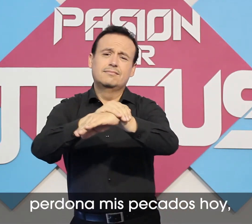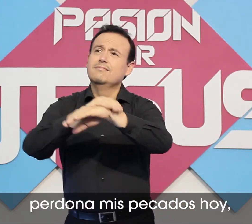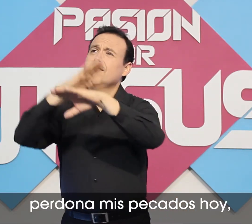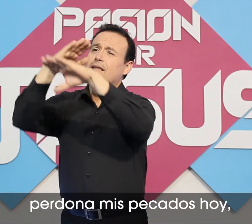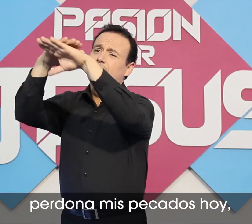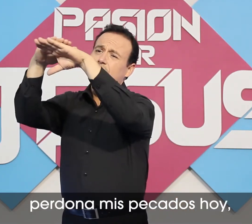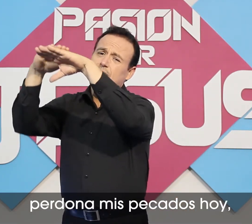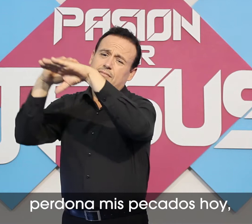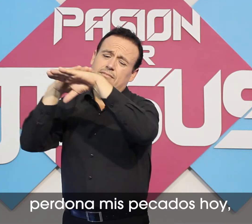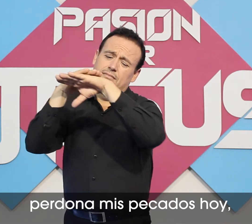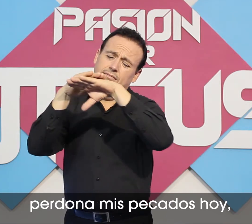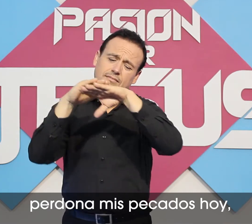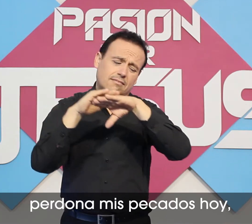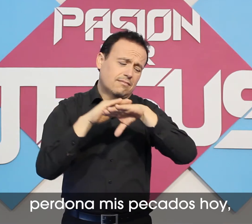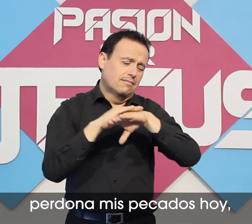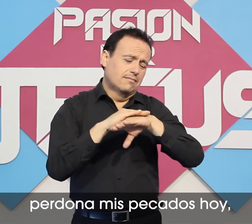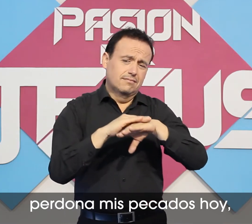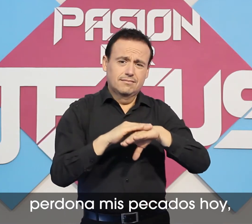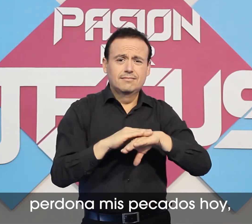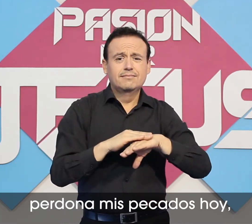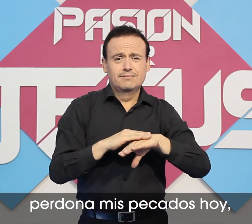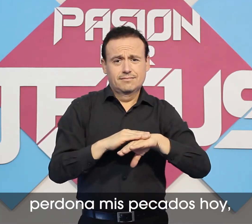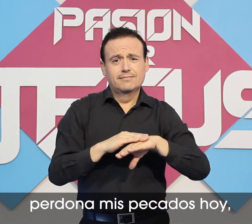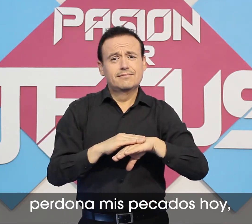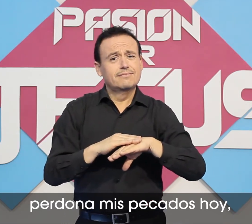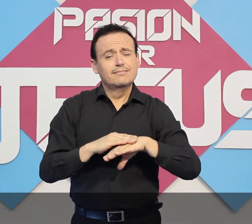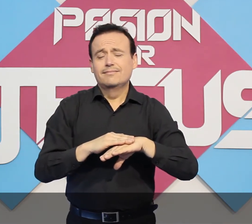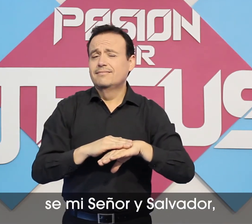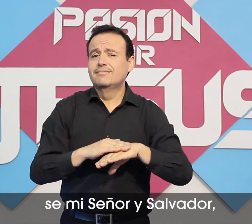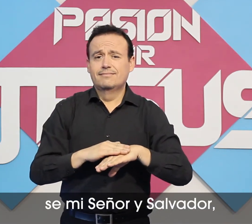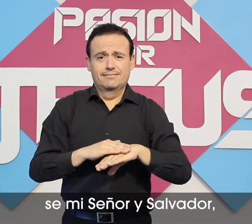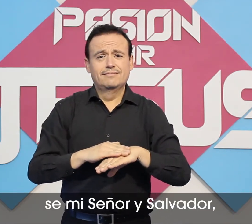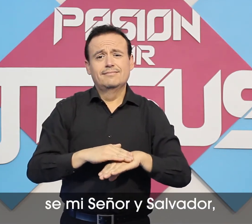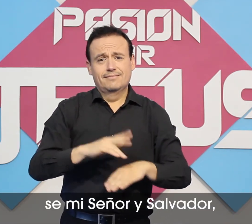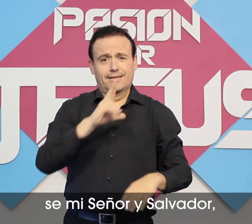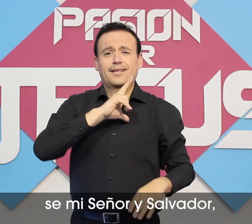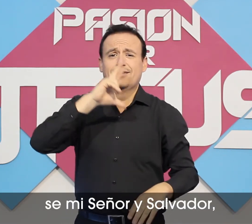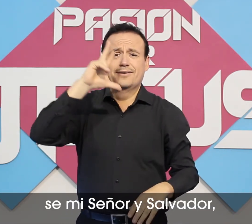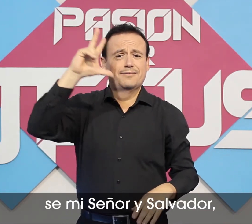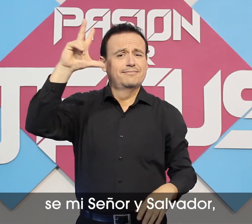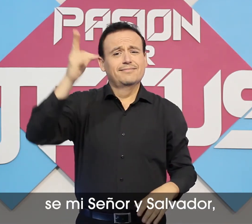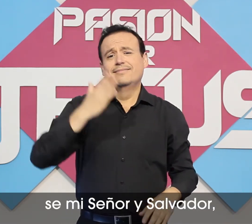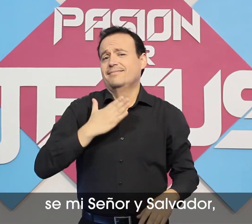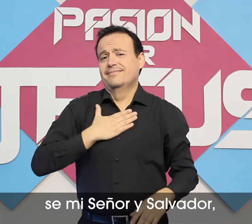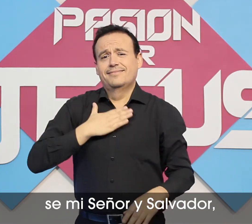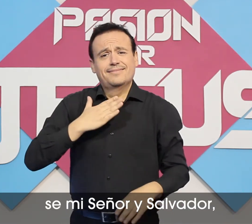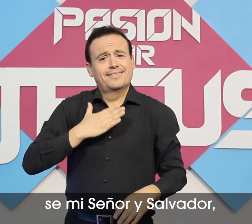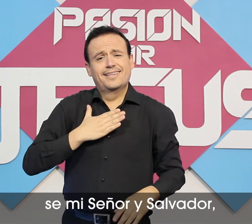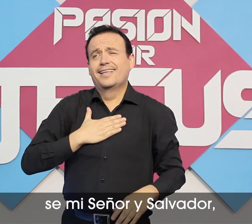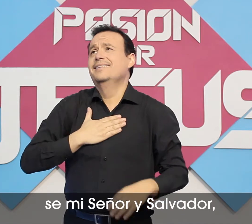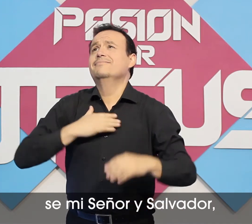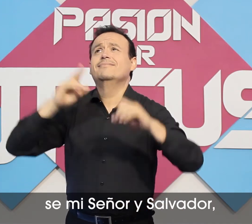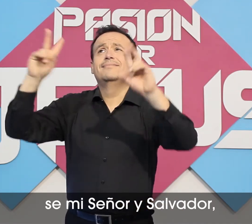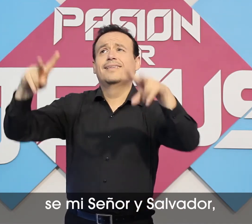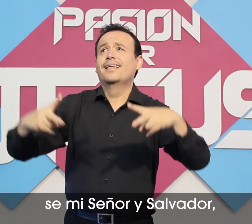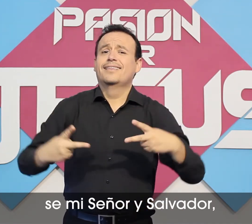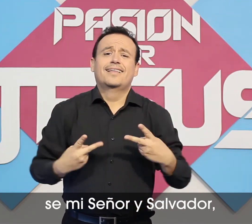pecados hoy Sé mi Señor y Salvador